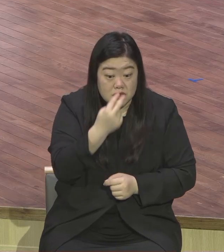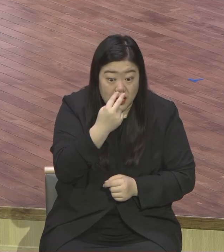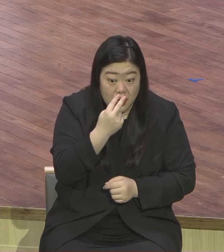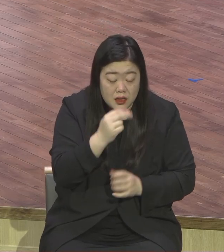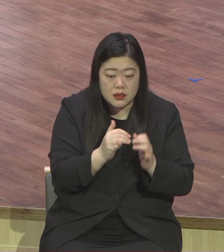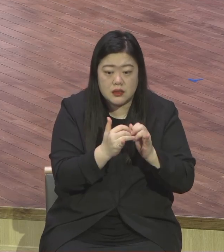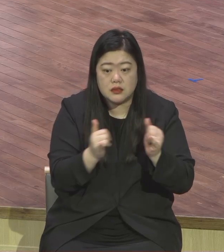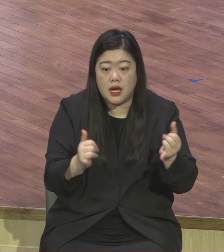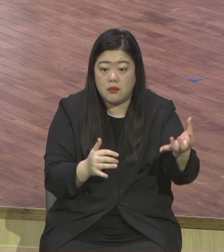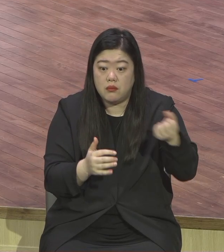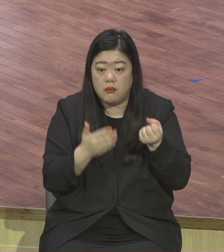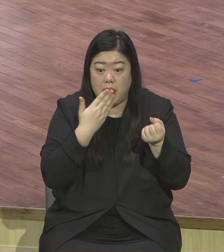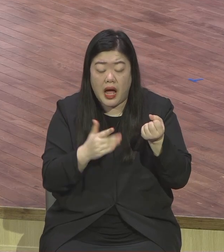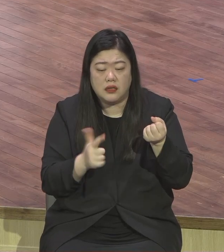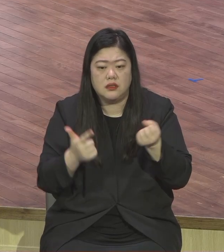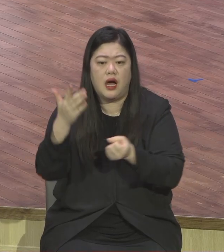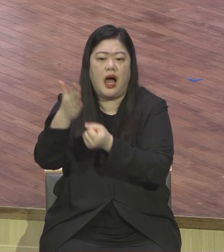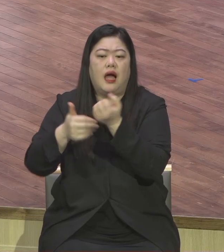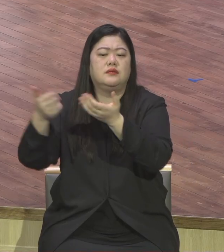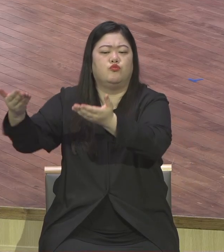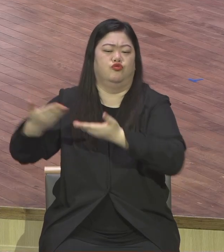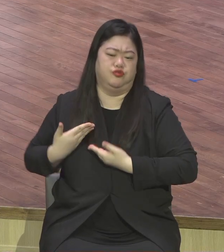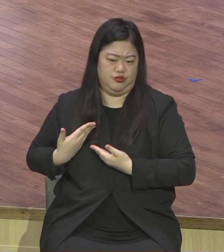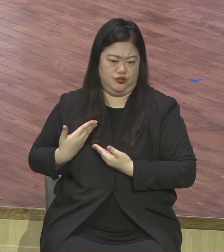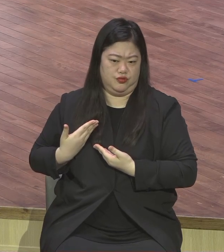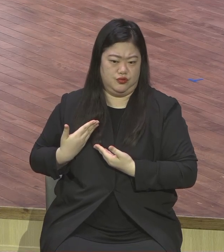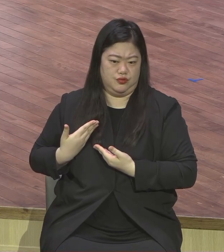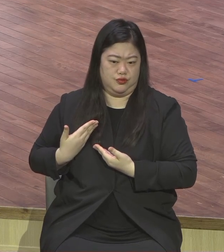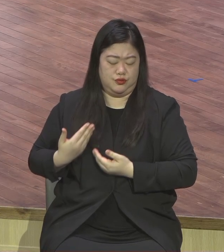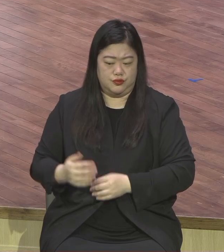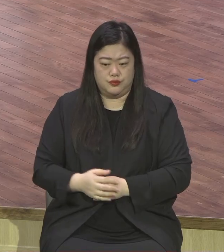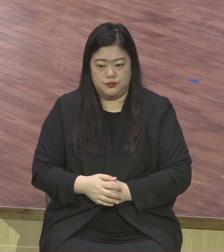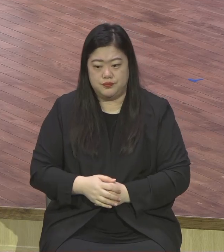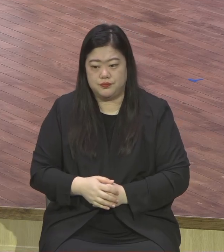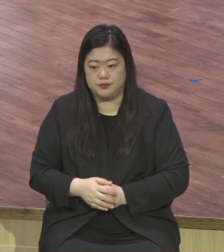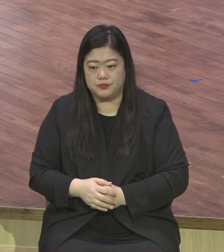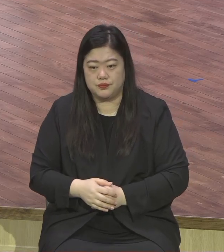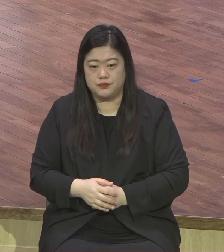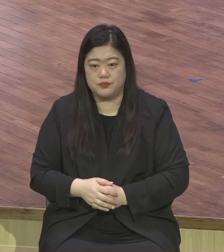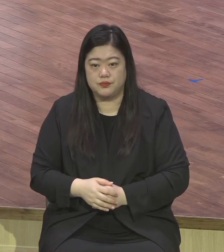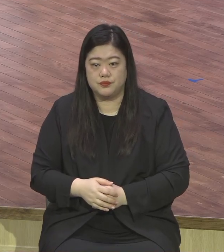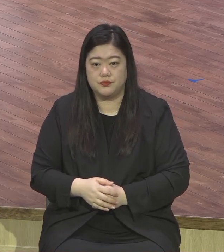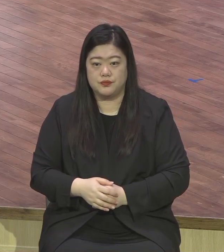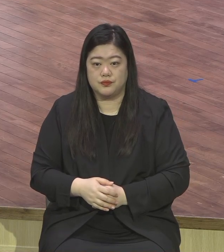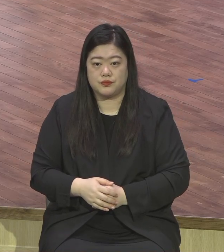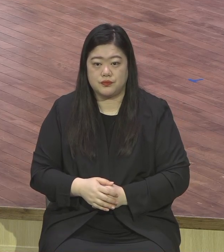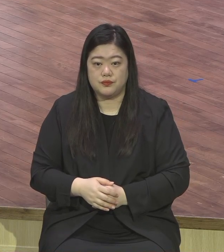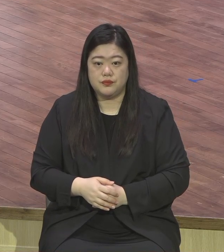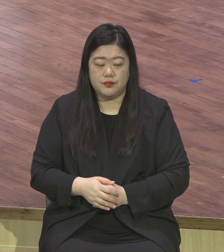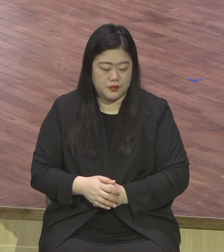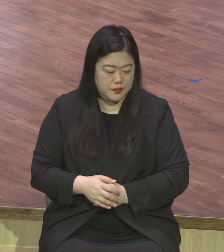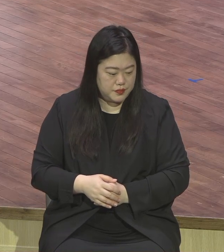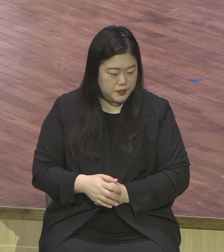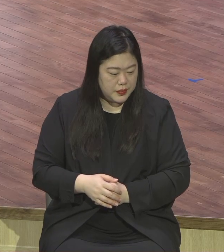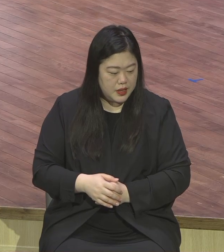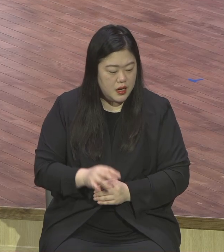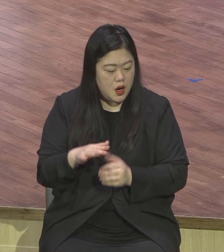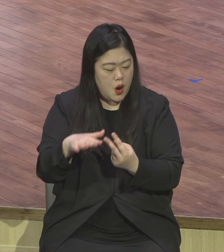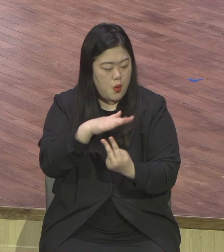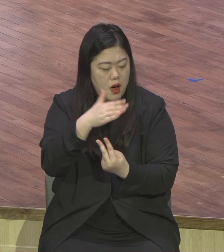그리고 요한복음 17장 3절에 보면 영생에 대한 종합적 정의가 나와 있습니다. 영생은 유일하신